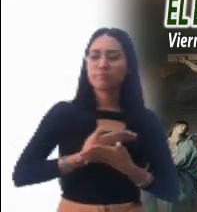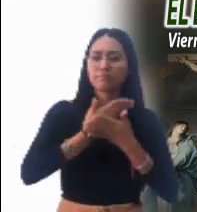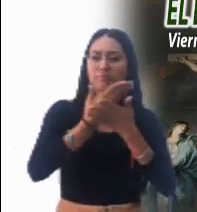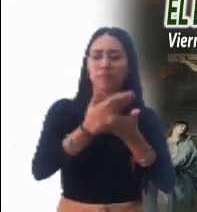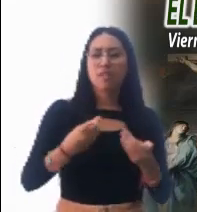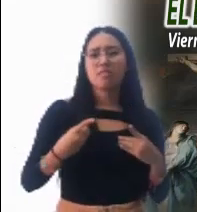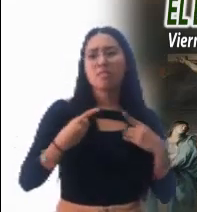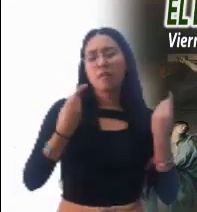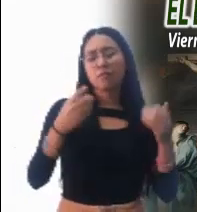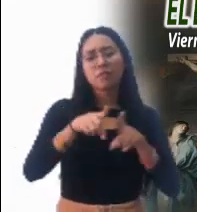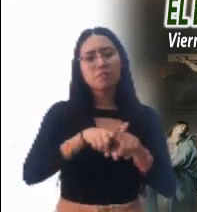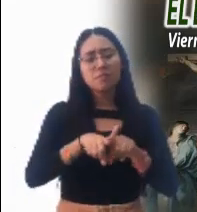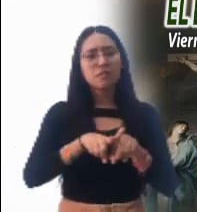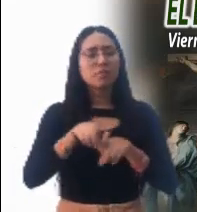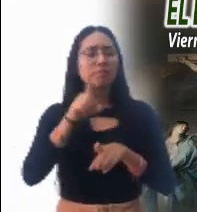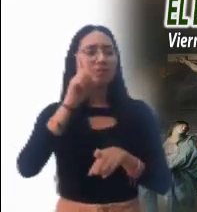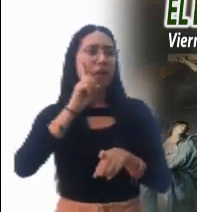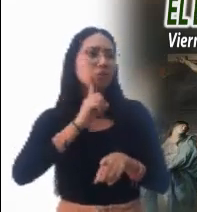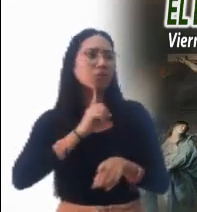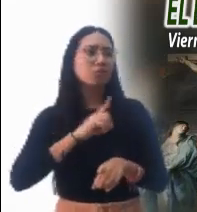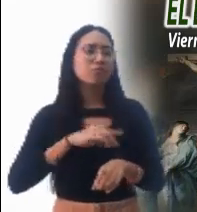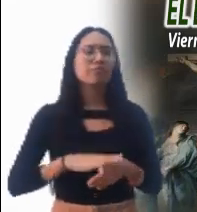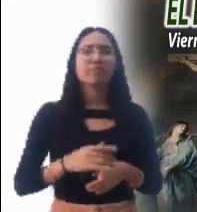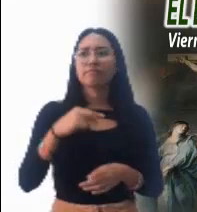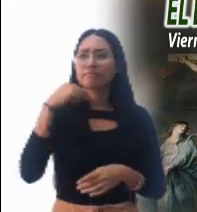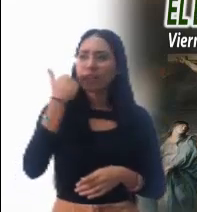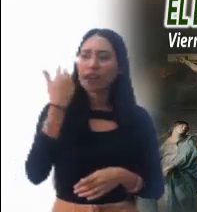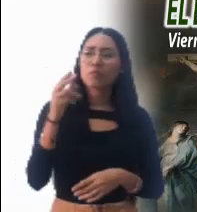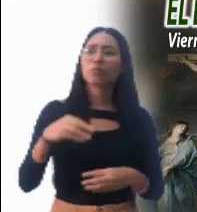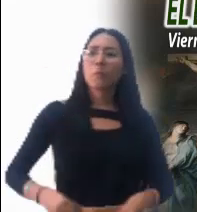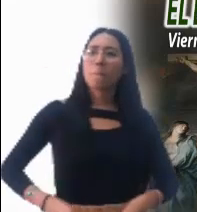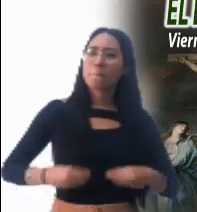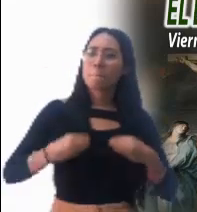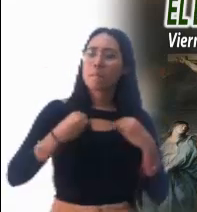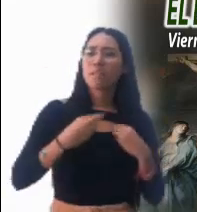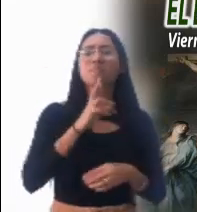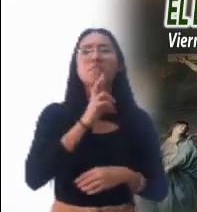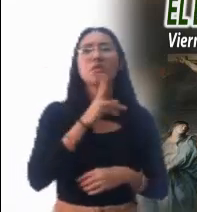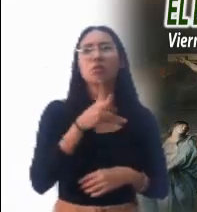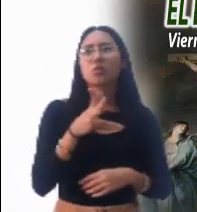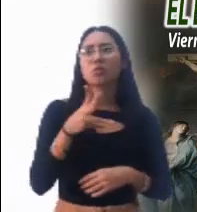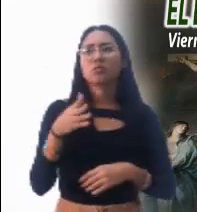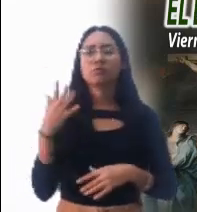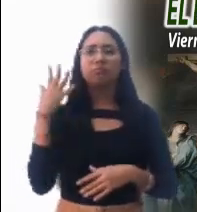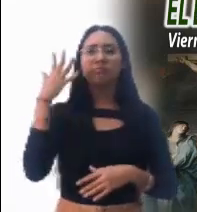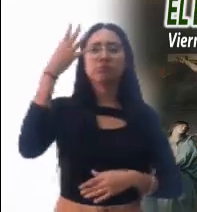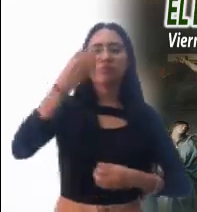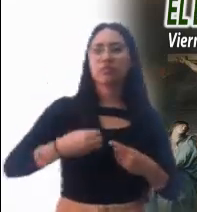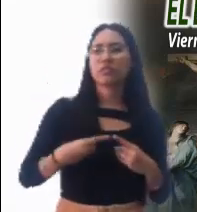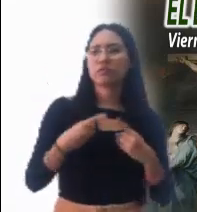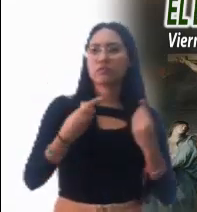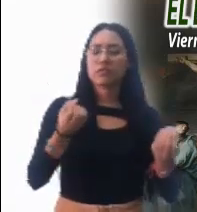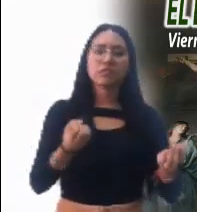todos los hermanos y hermanas, que por buscar una vida más digna, se aventuran en medio de los